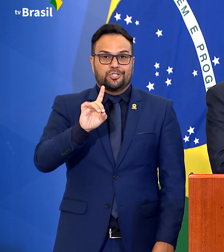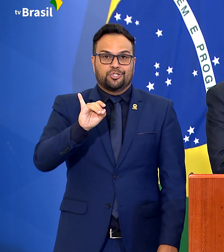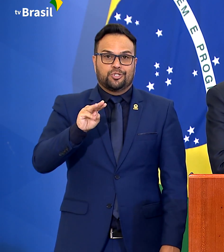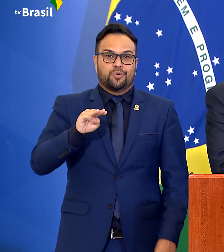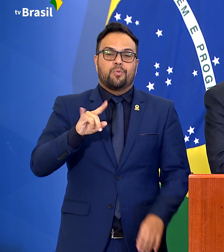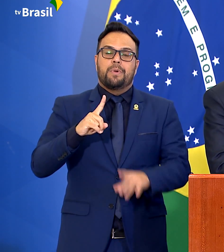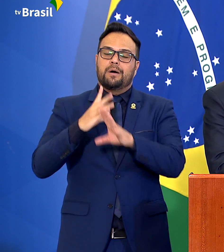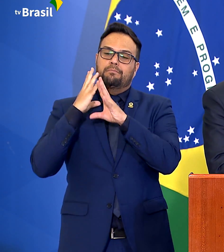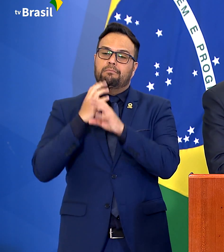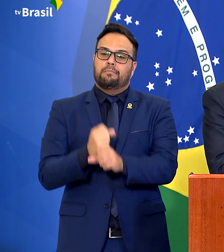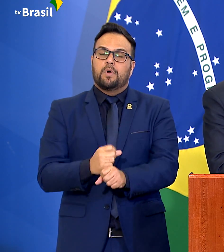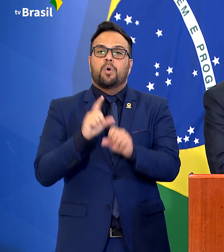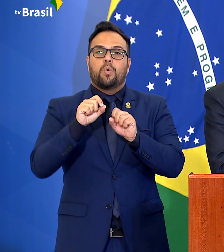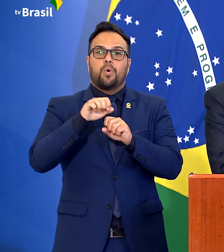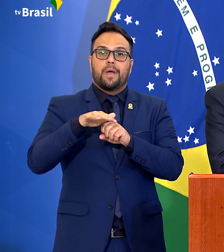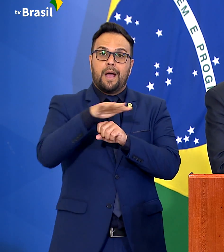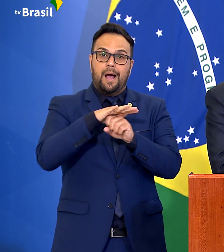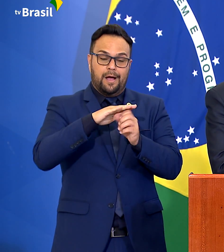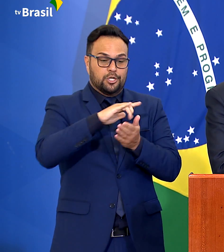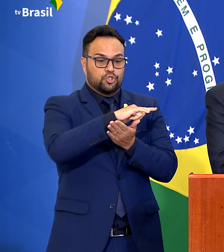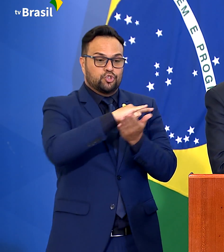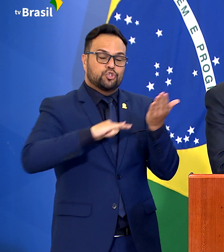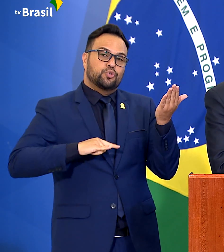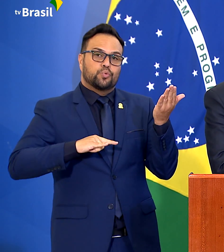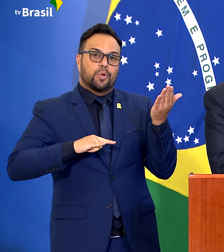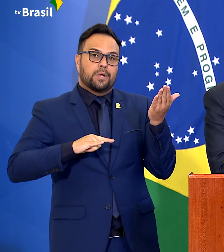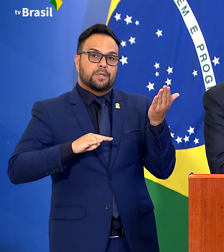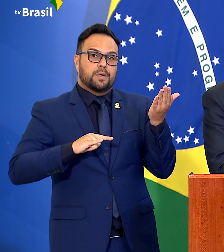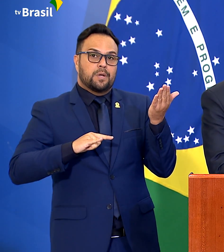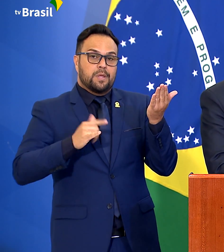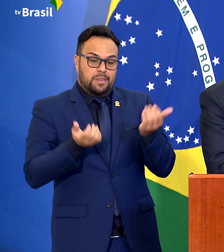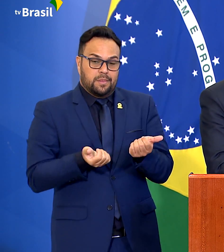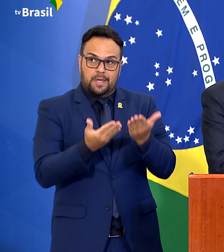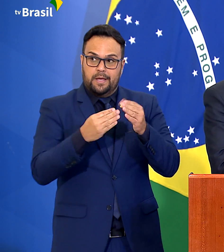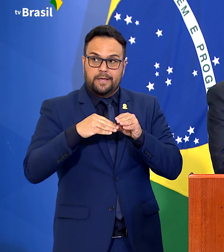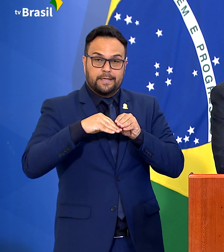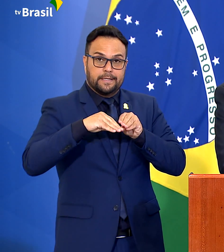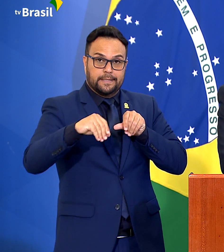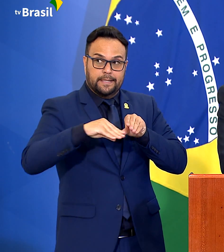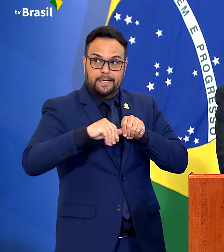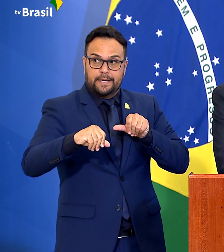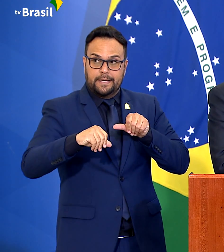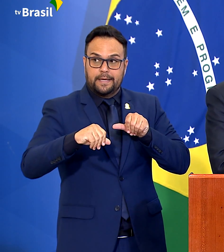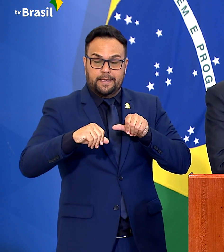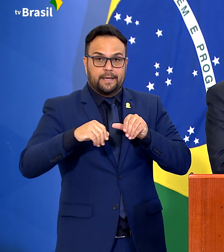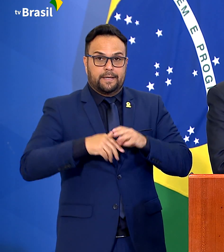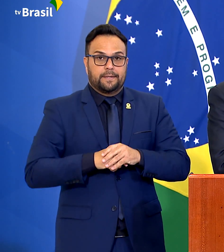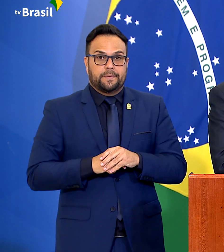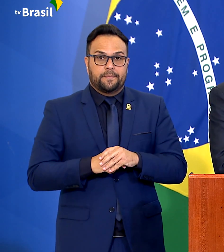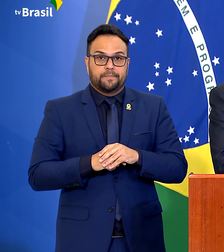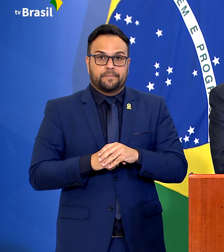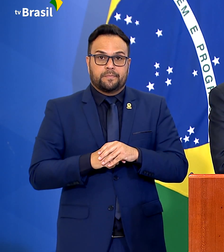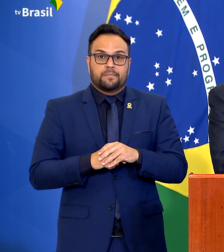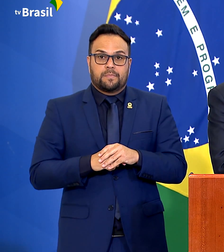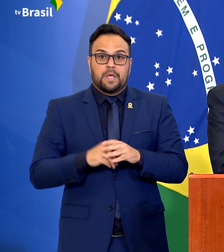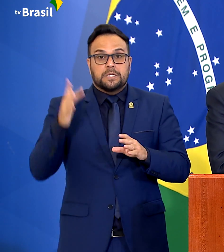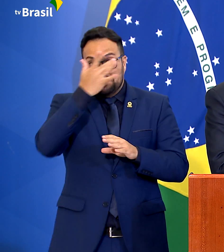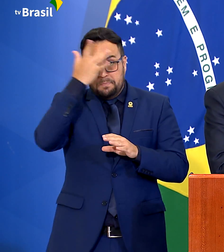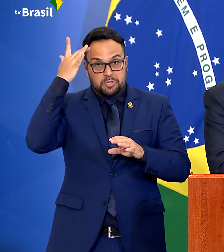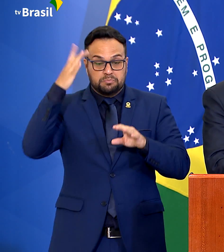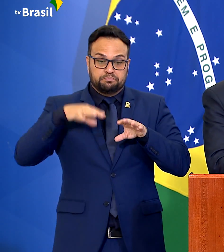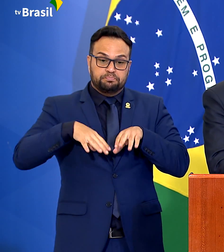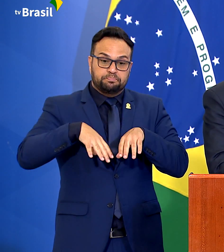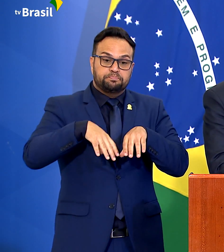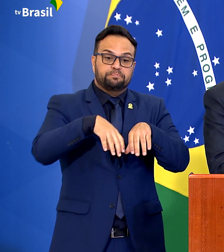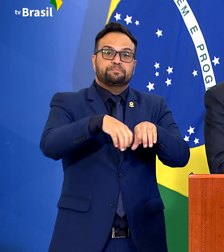à titulação de terrenos ocupados por aqueles